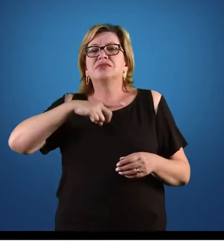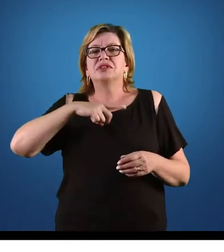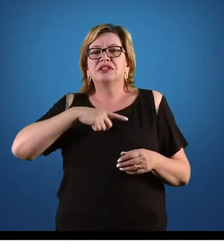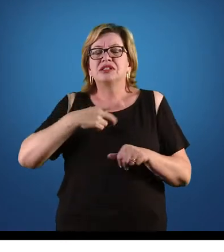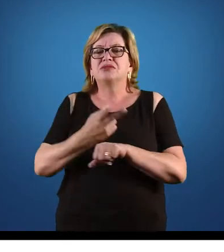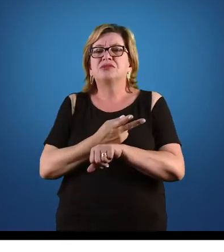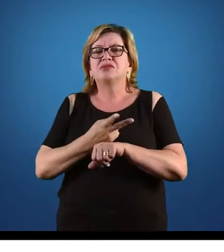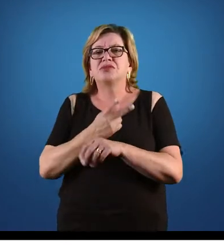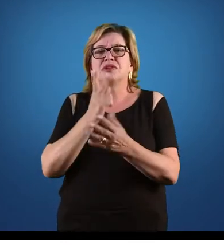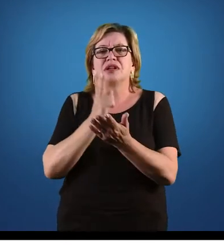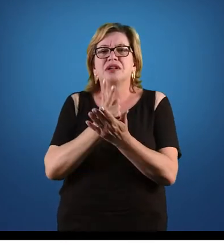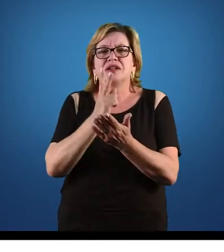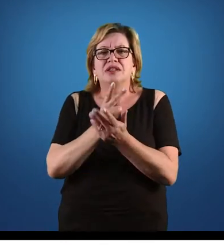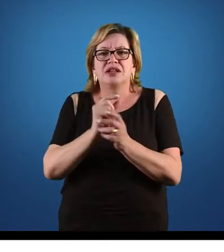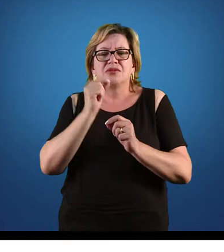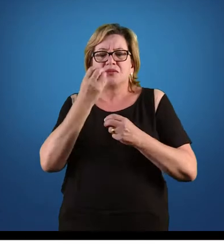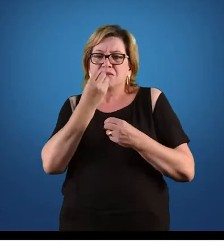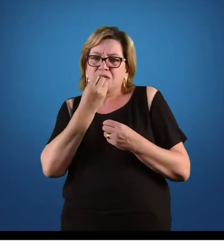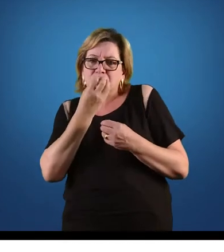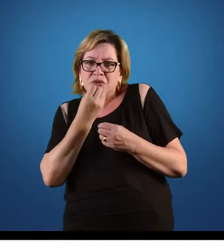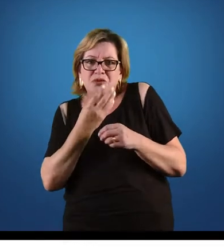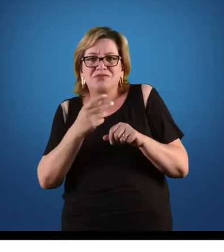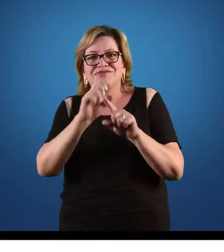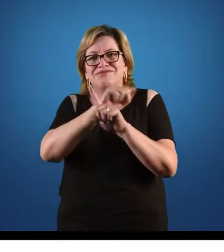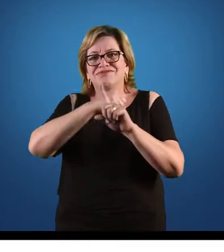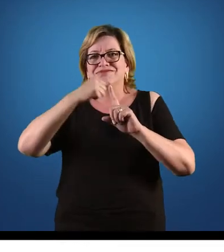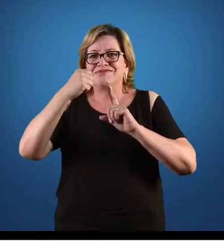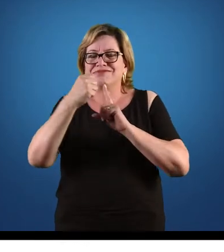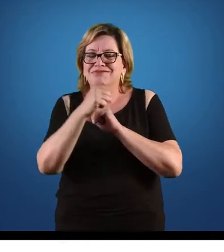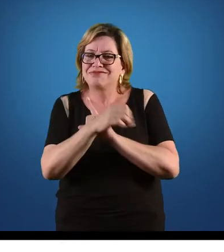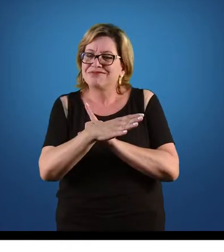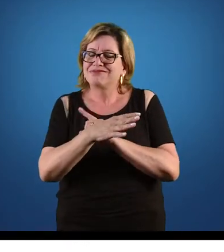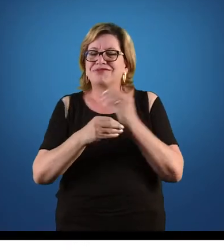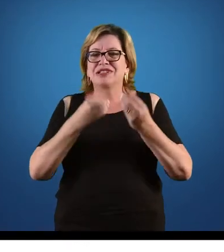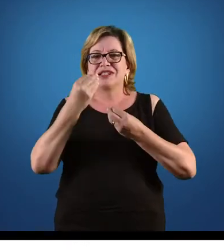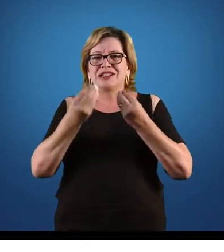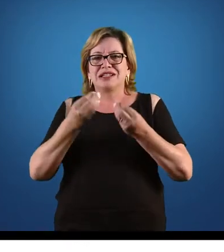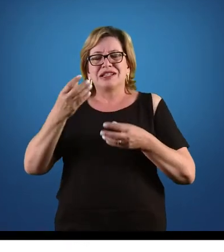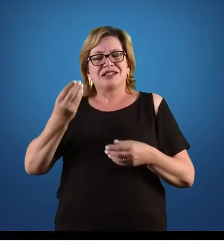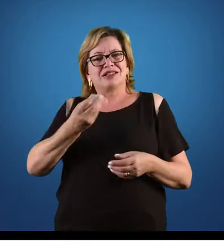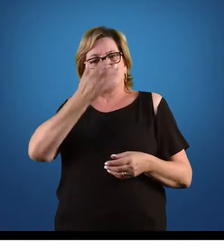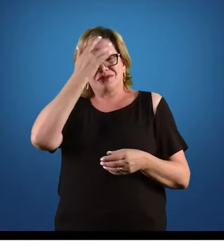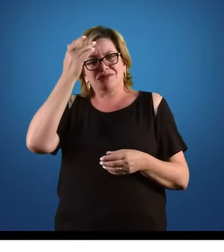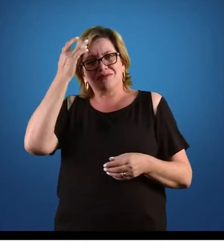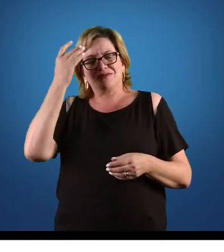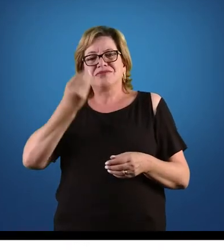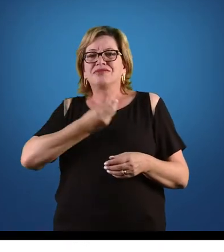bem comum de toda a sociedade, das pessoas que compõem o Estado brasileiro.